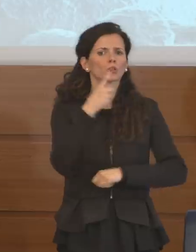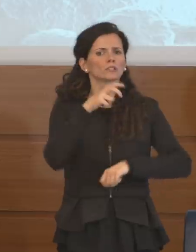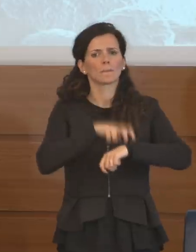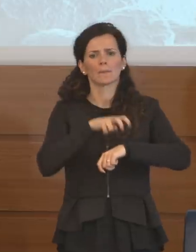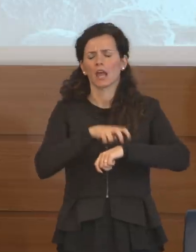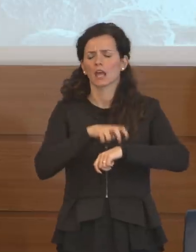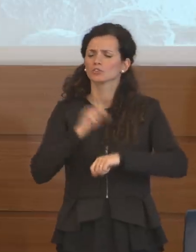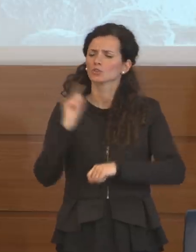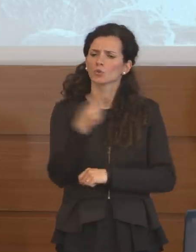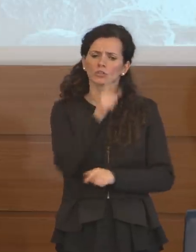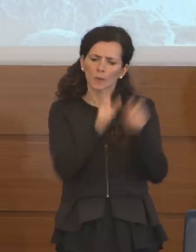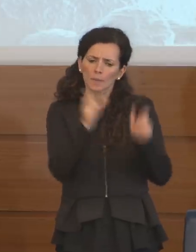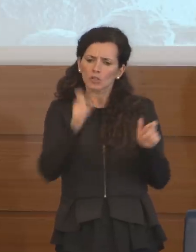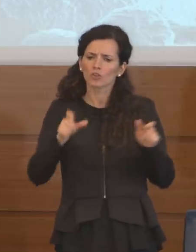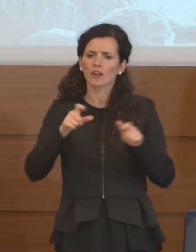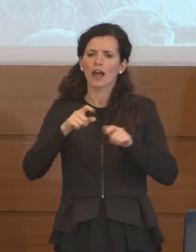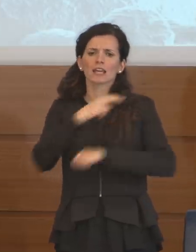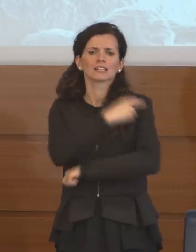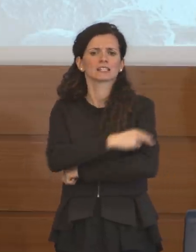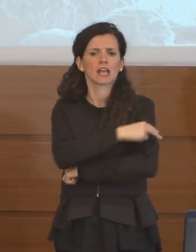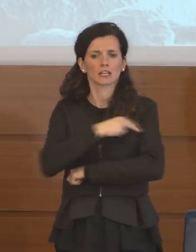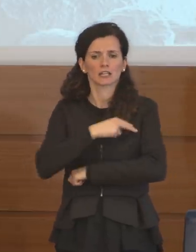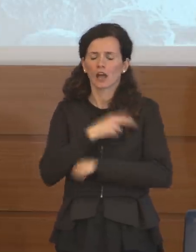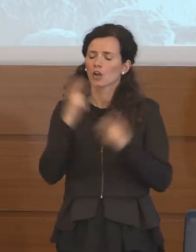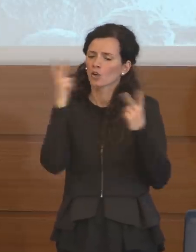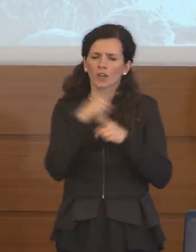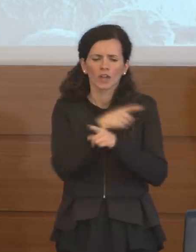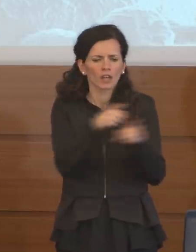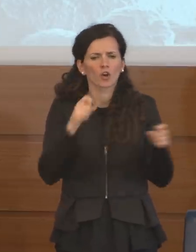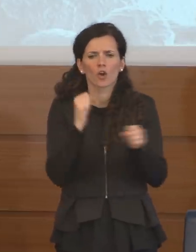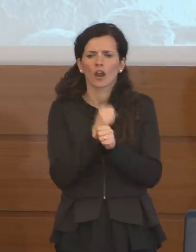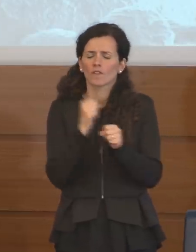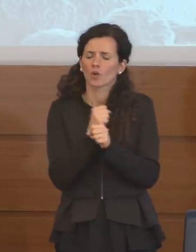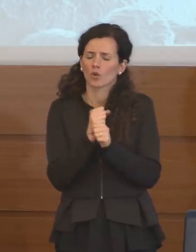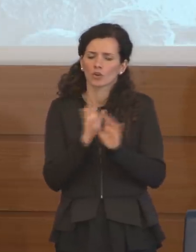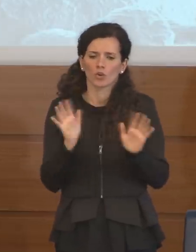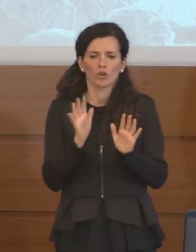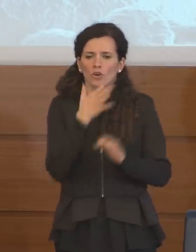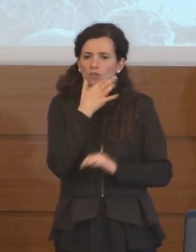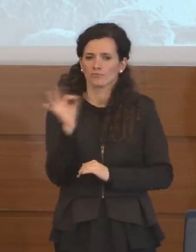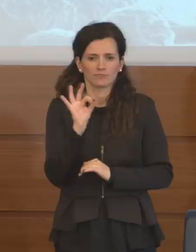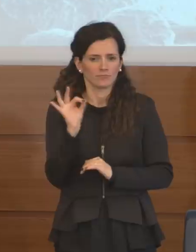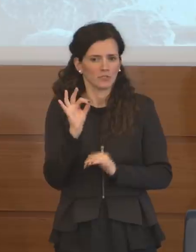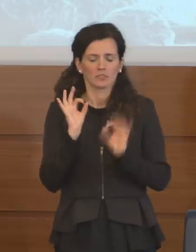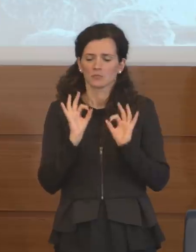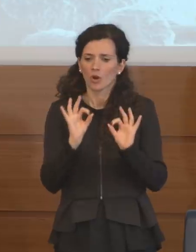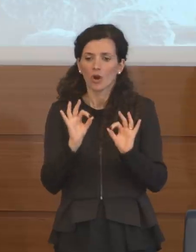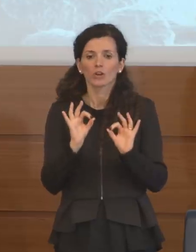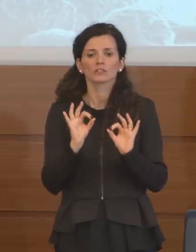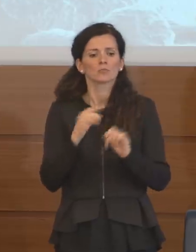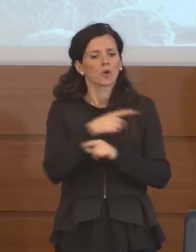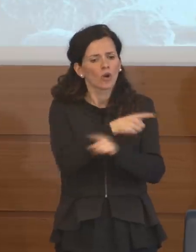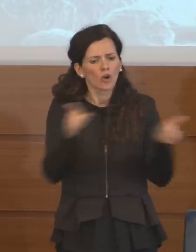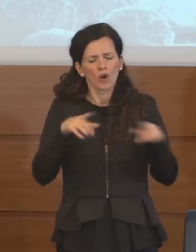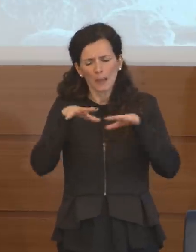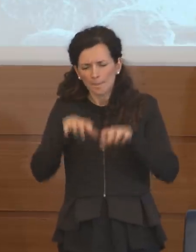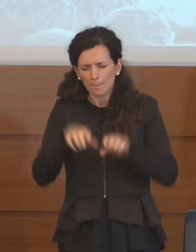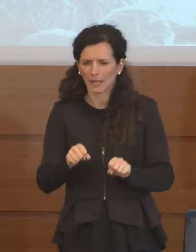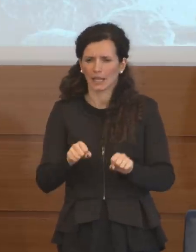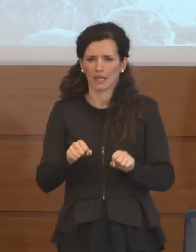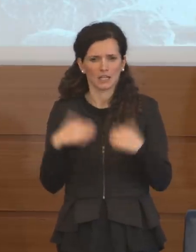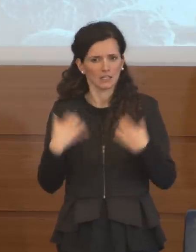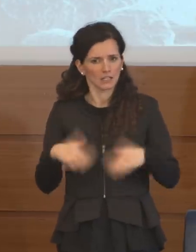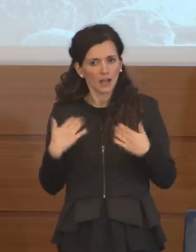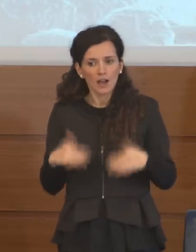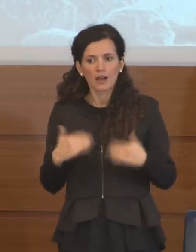il personale sanitario, stanno facendo un lavoro straordinario, si stanno impegnando in un modo eccezionale,